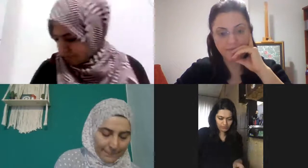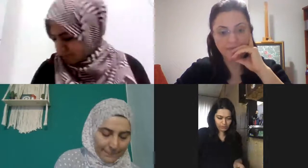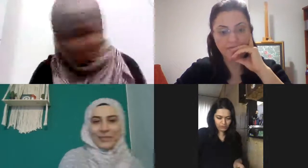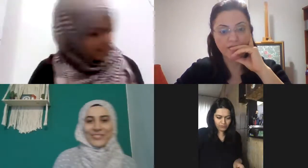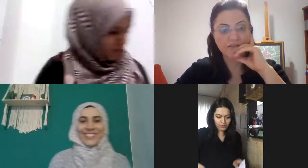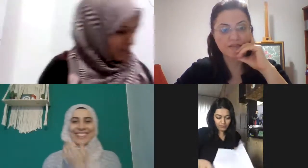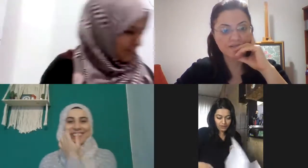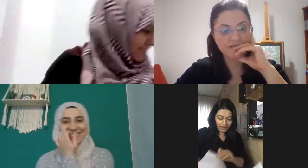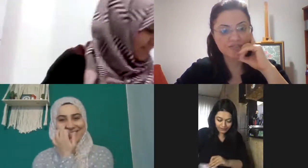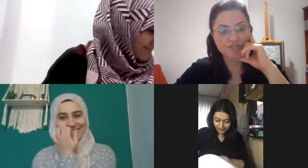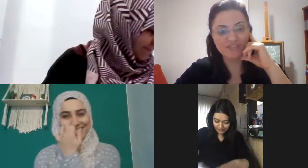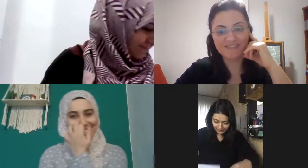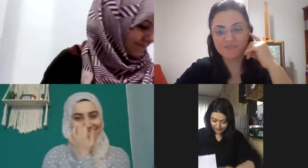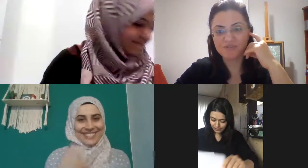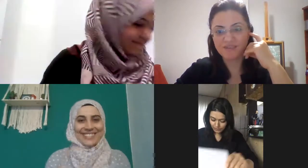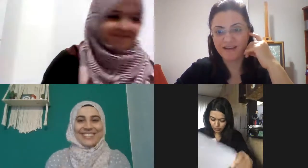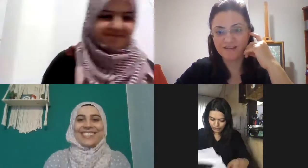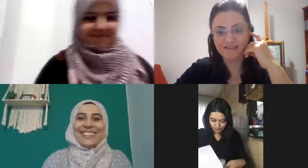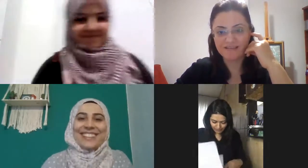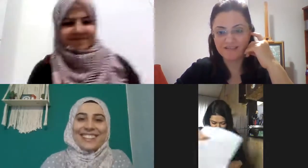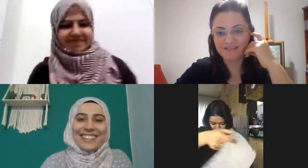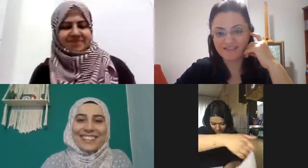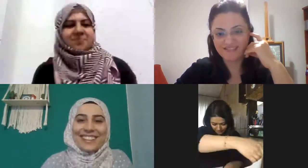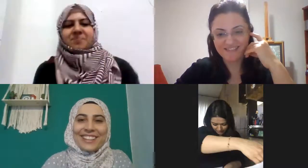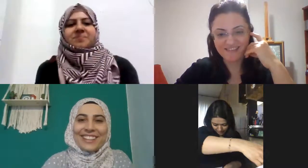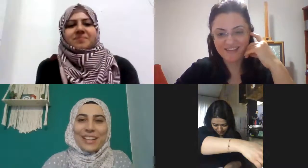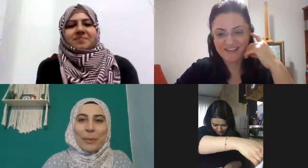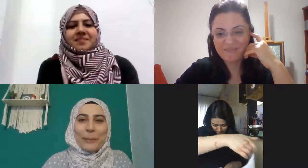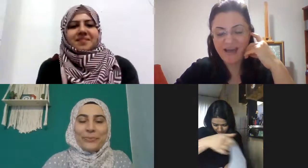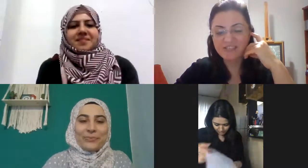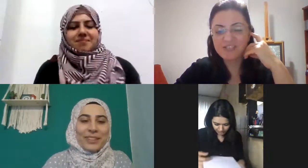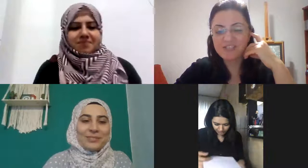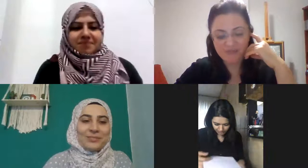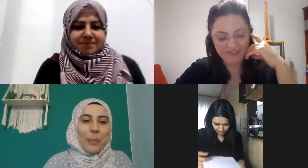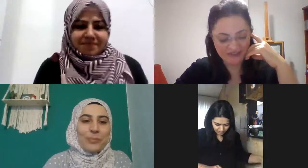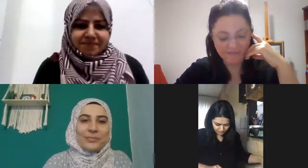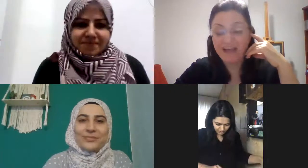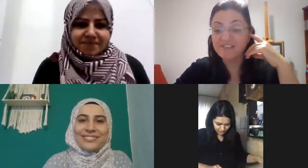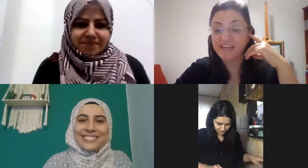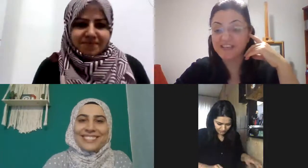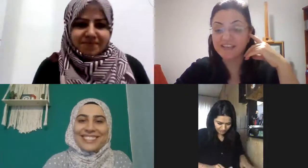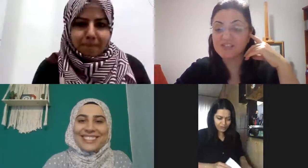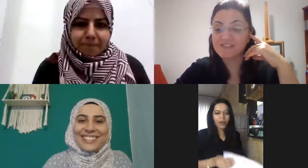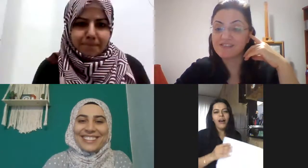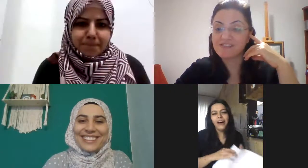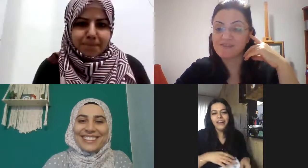quiz yapın aynen aynen size sorayım ben harika tamam ben çalışmadım ben renklere çalıştım